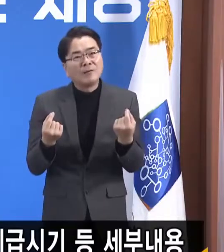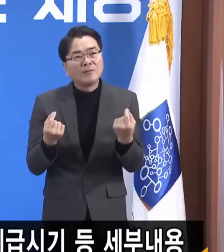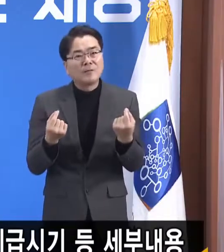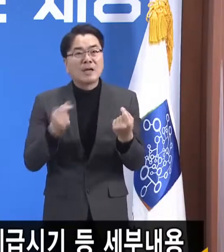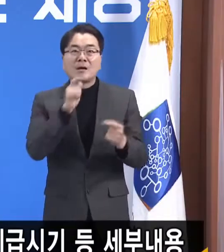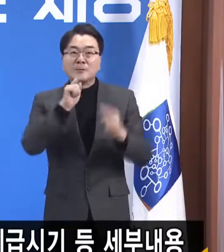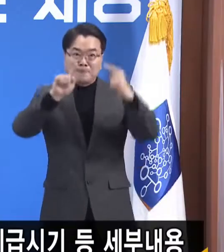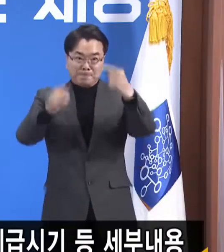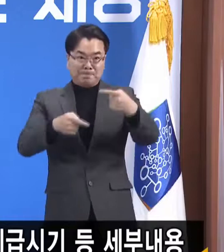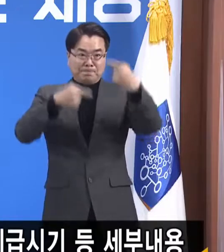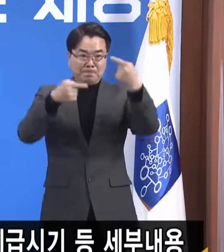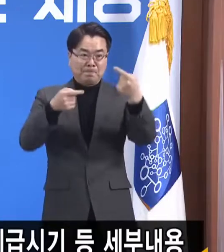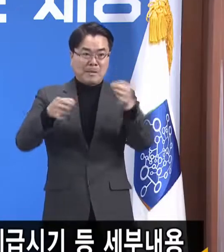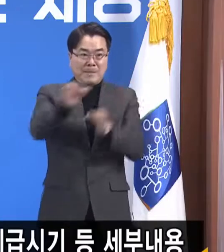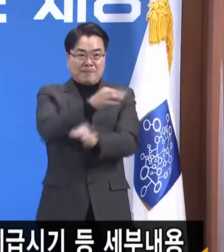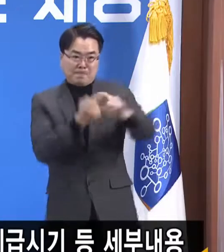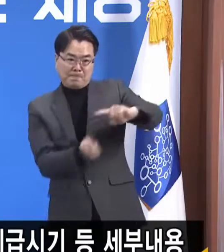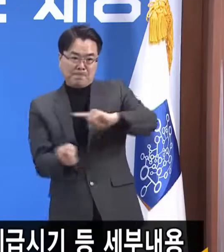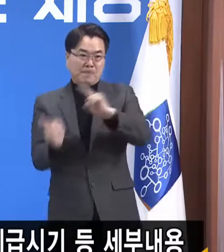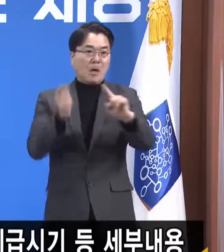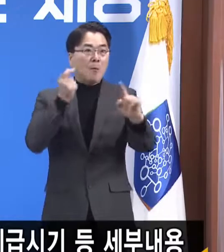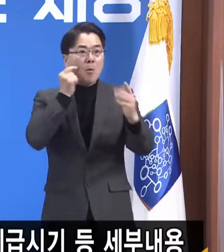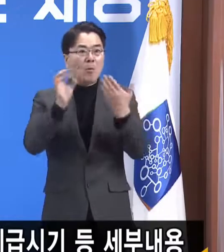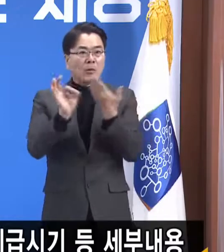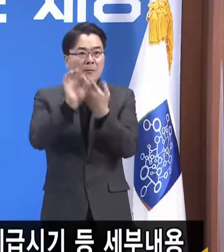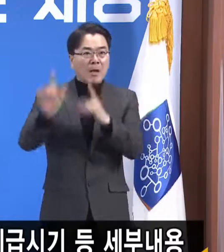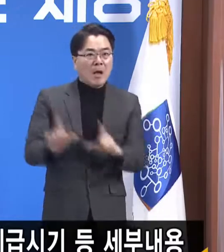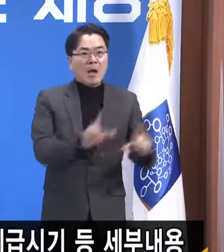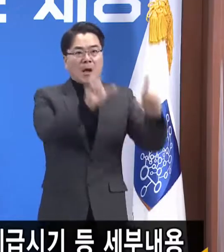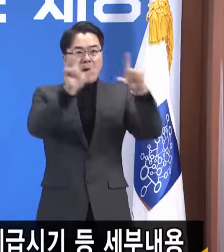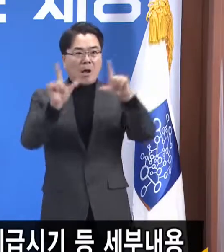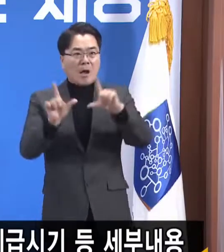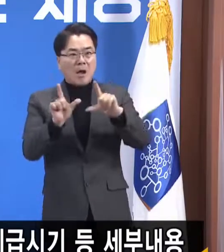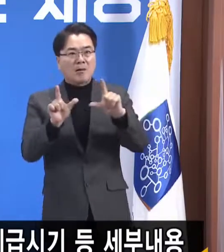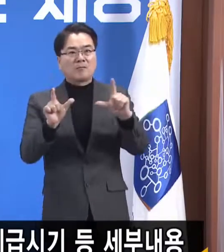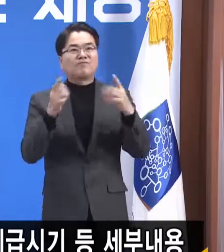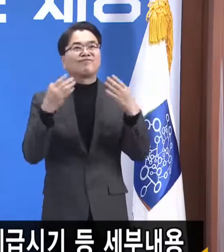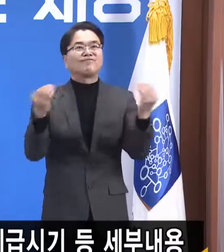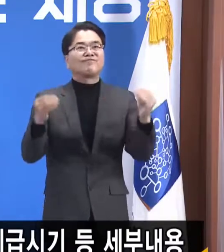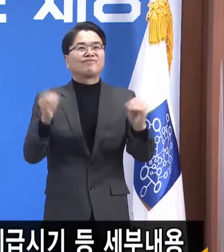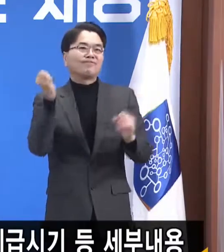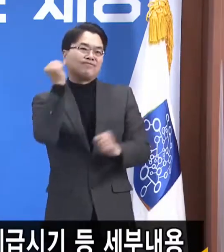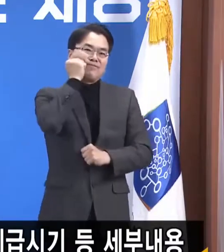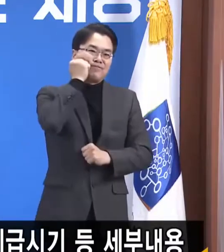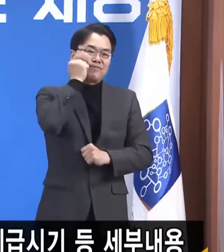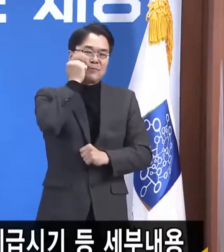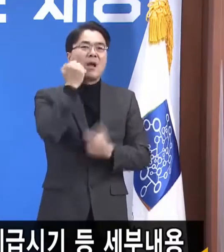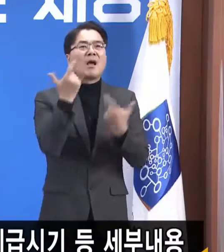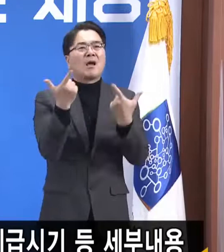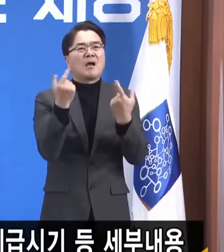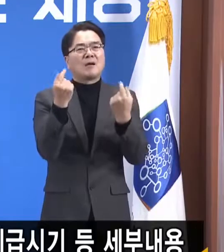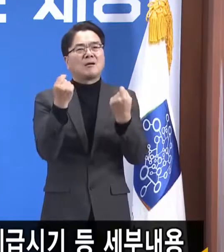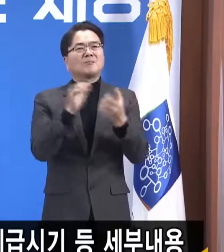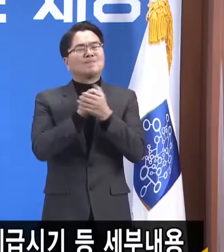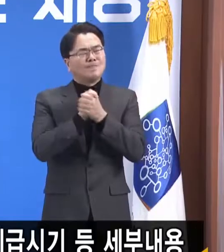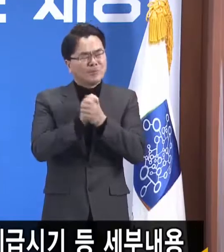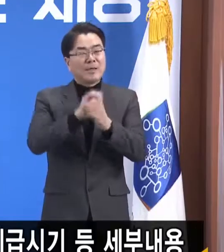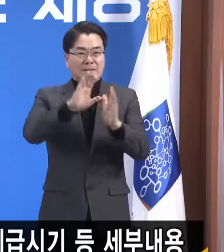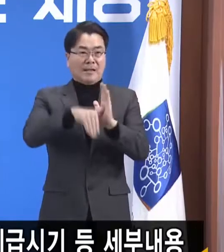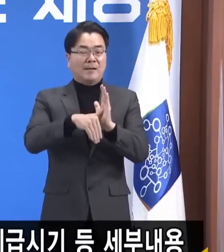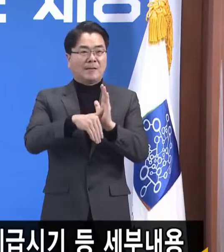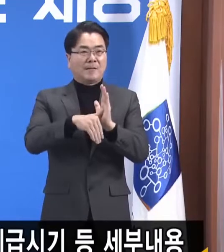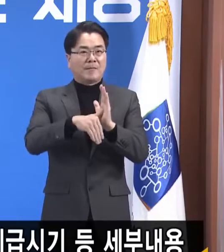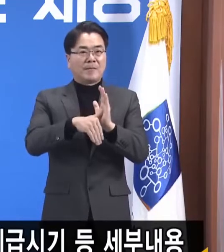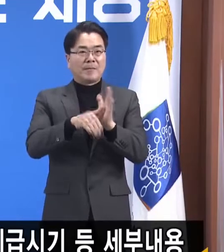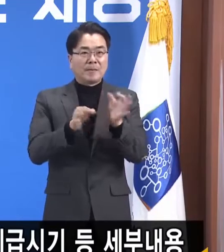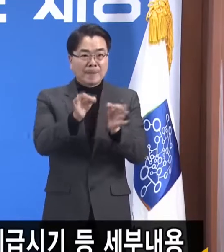회생하지 못하면 생업을 끊을 수밖에 없는 절박한 상황이라고 호소하셨습니다. 우리